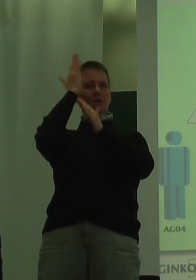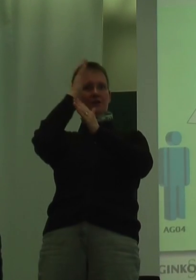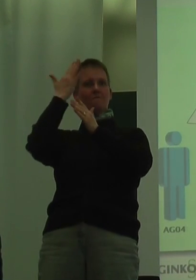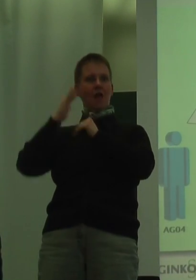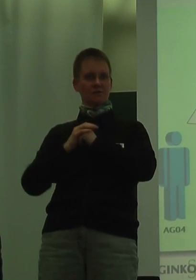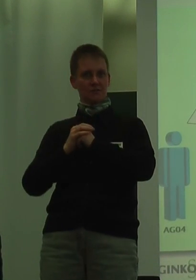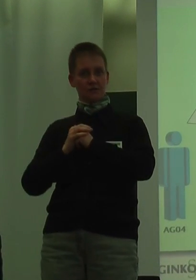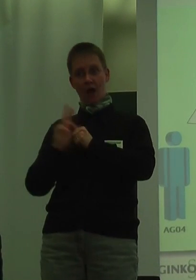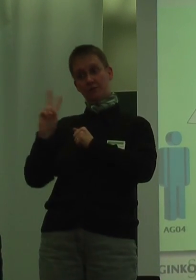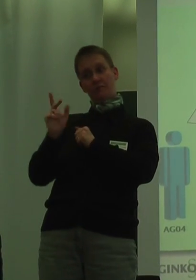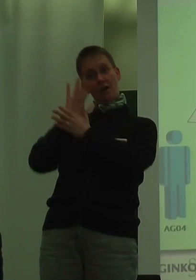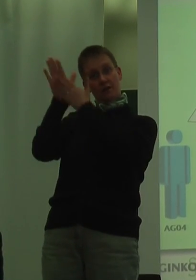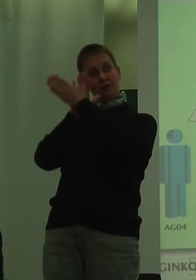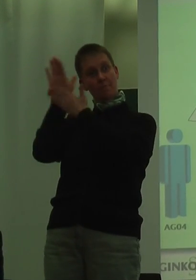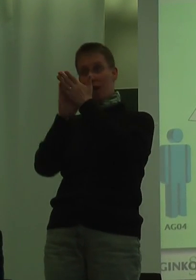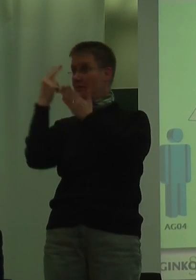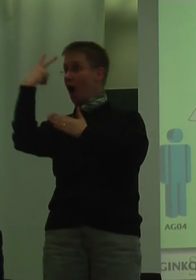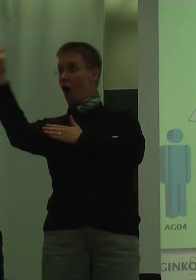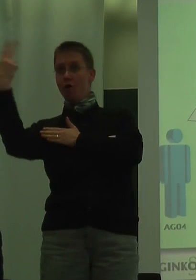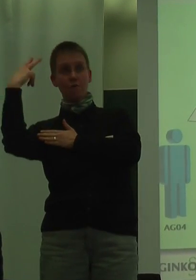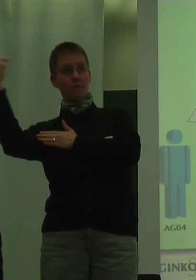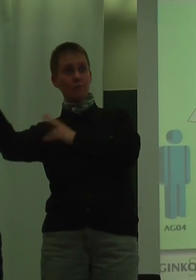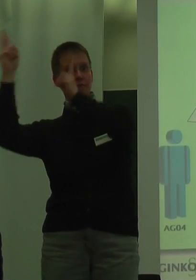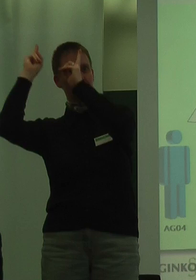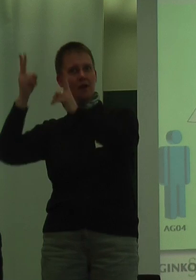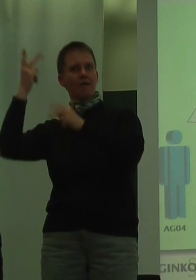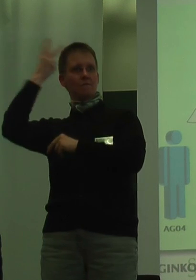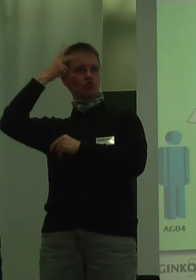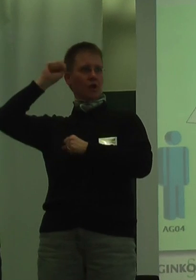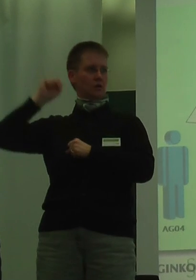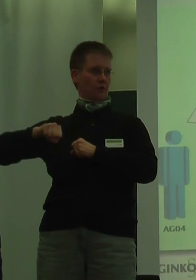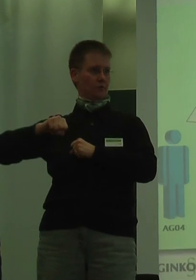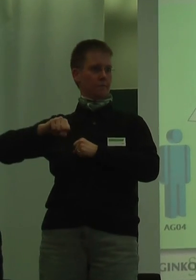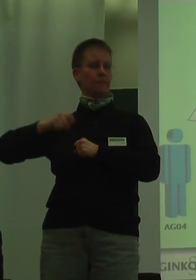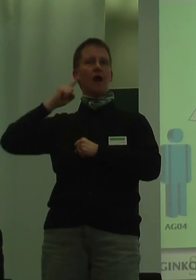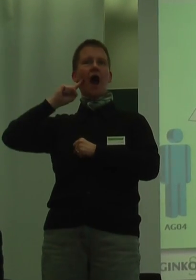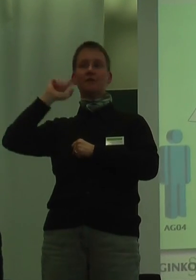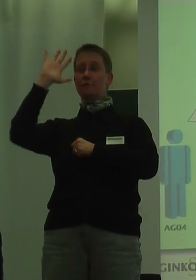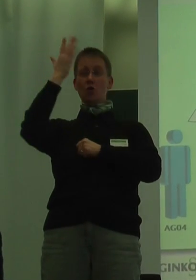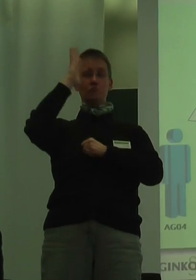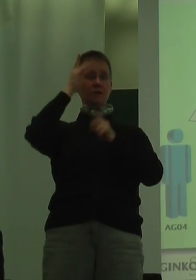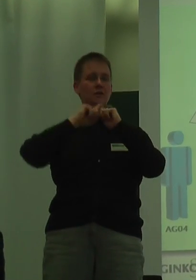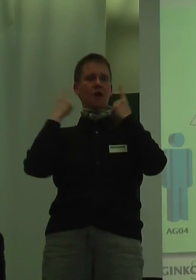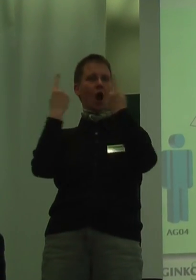dass derjenige, der die Gebärden aufnimmt, diese auch tatsächlich verstehen kann. Also, ein verspiegelter Raum wäre jetzt nicht das Beste dafür.